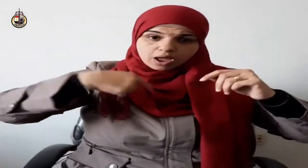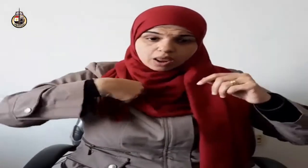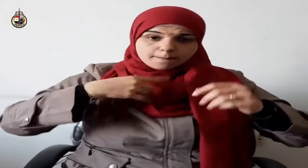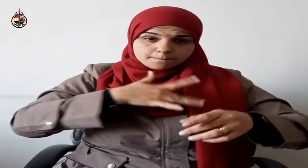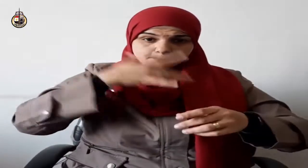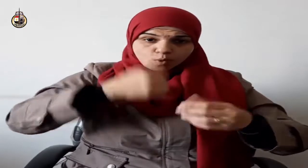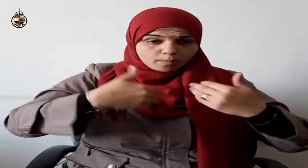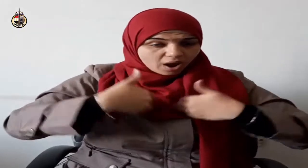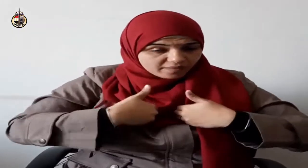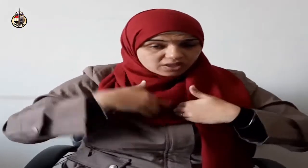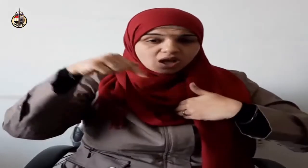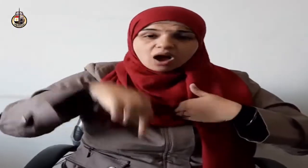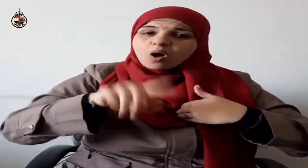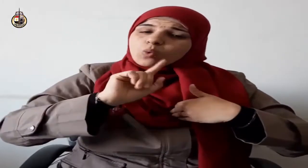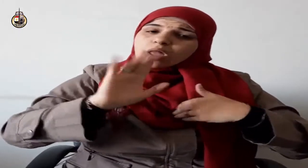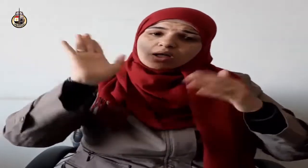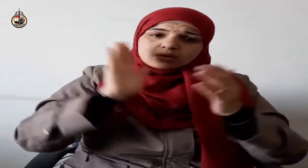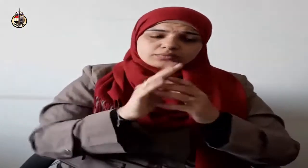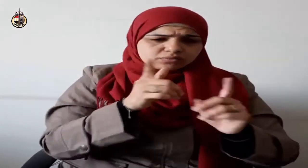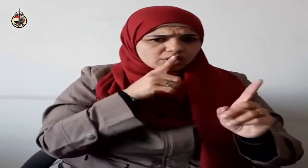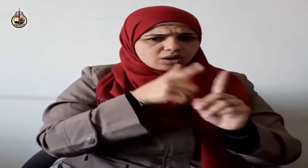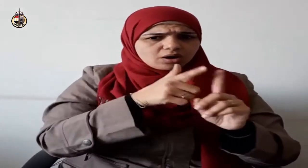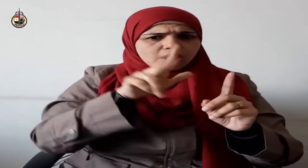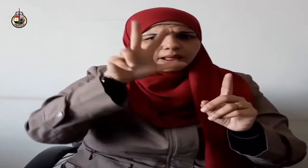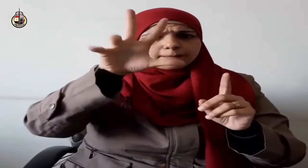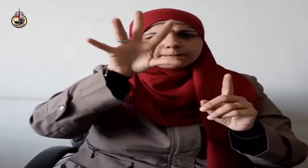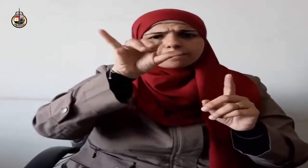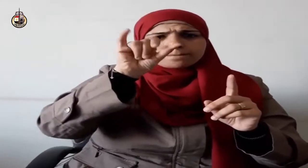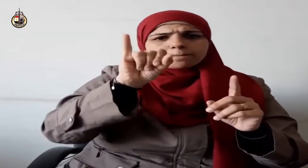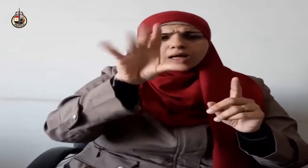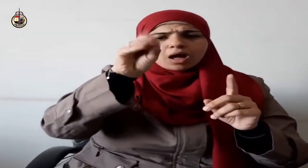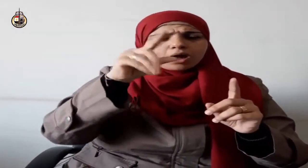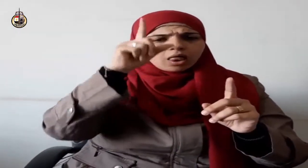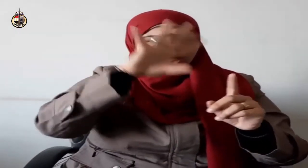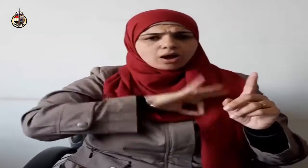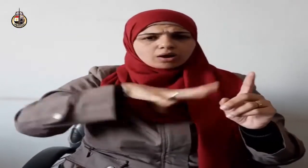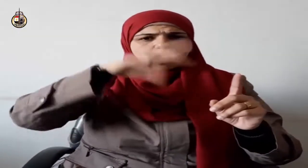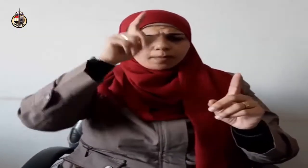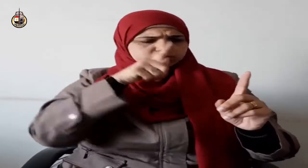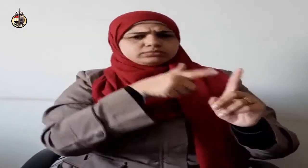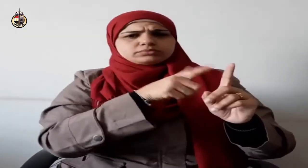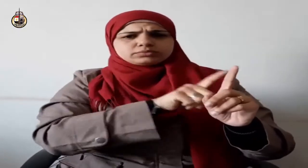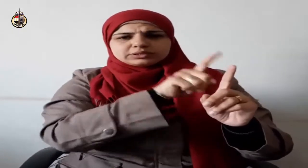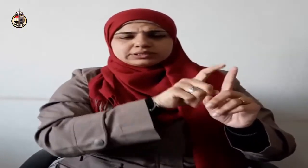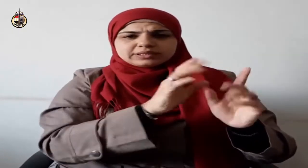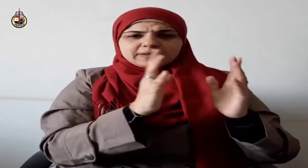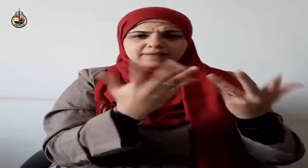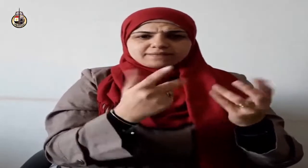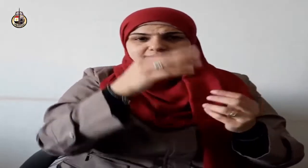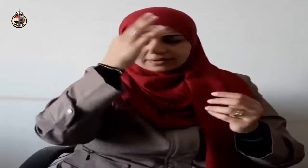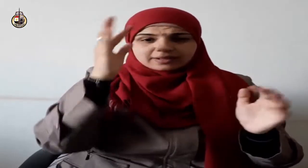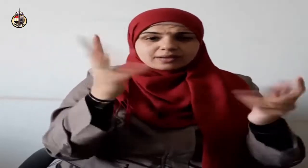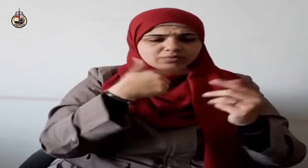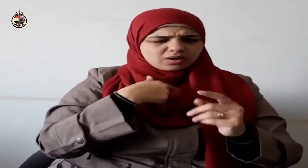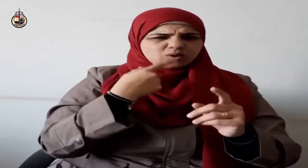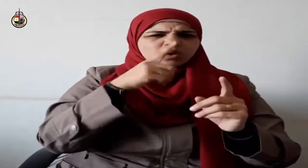إنما المؤمنون الذين إذا ذكر الله وجلت قلوبهم وإذا